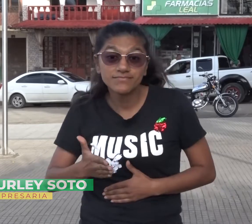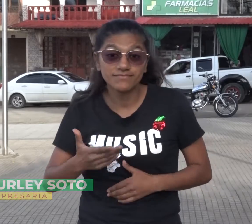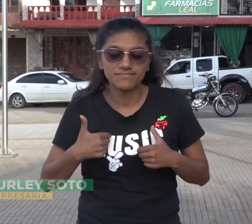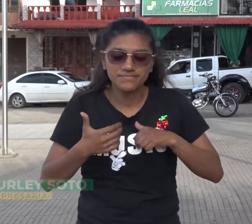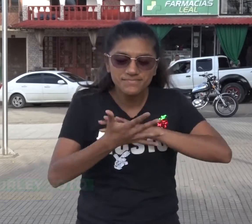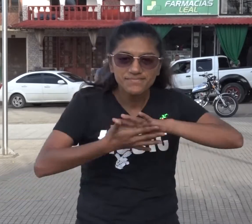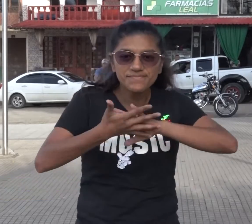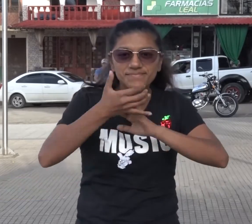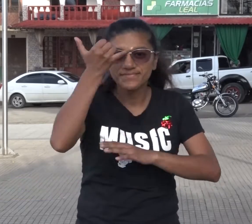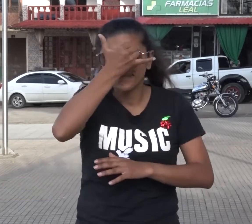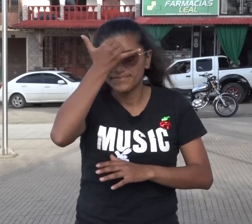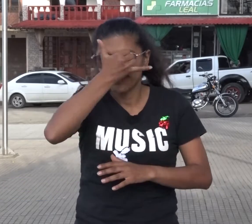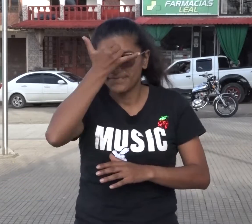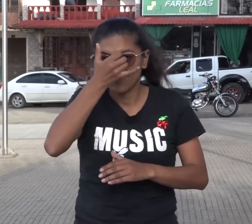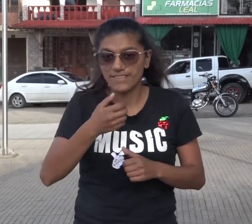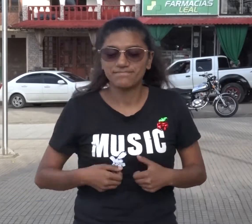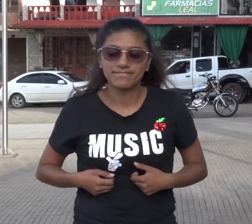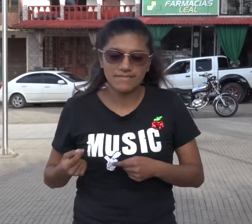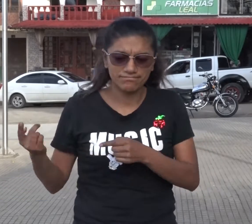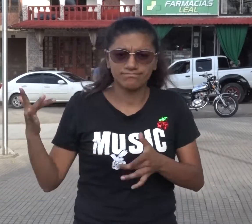mi seña es esta,